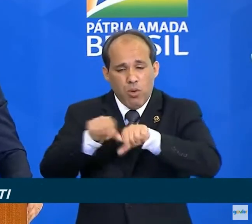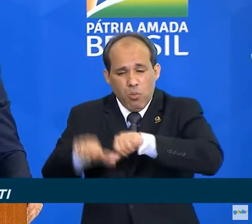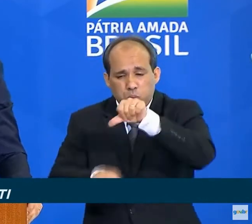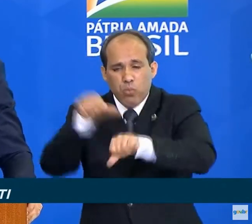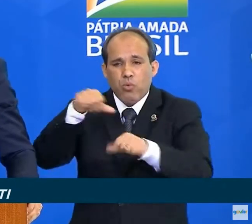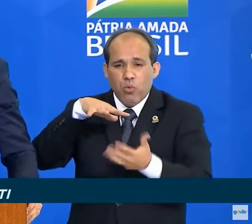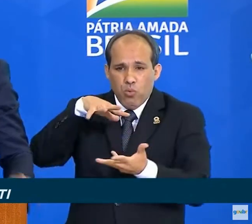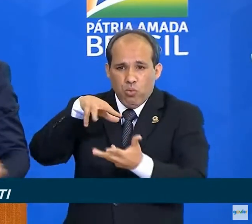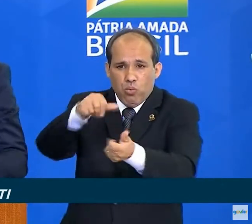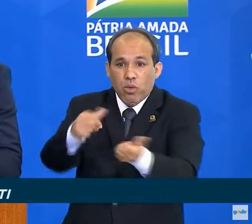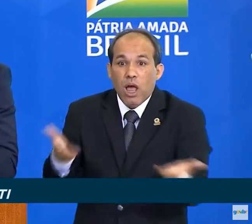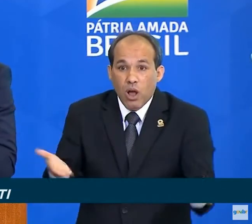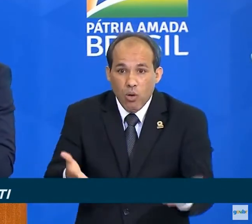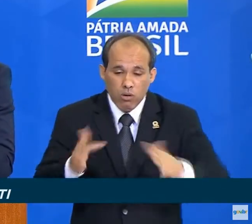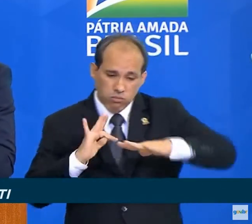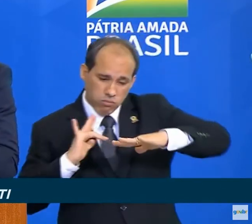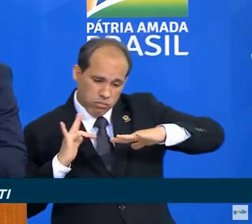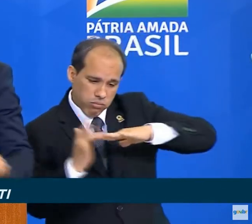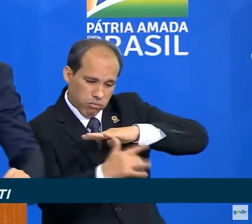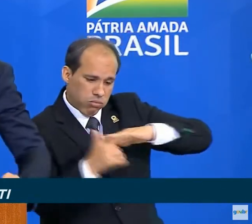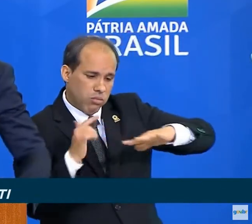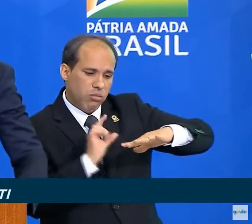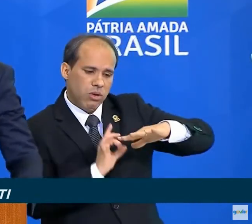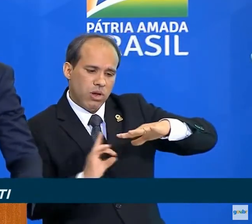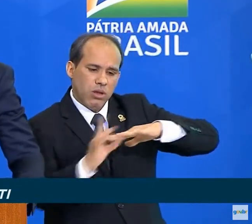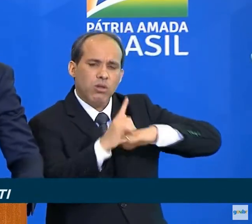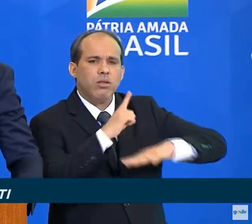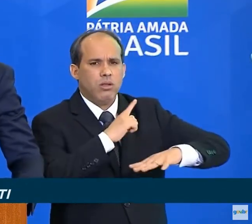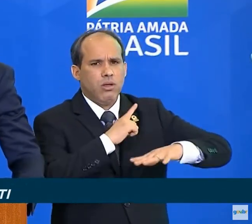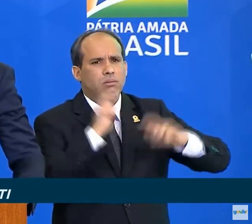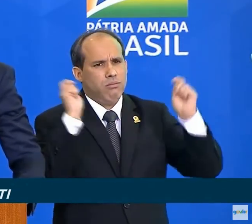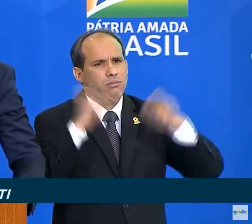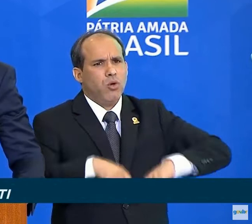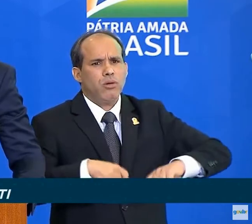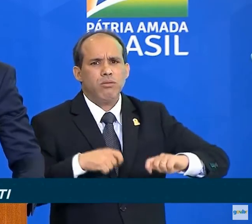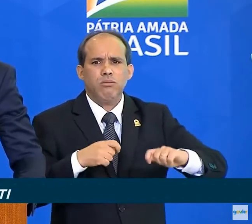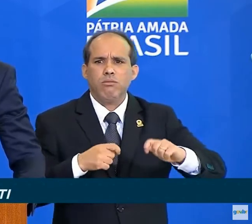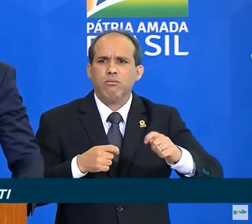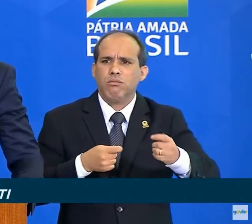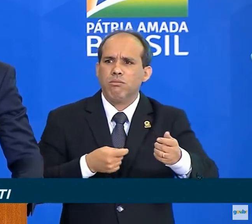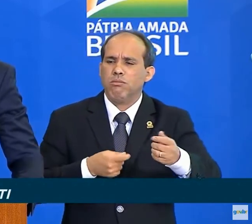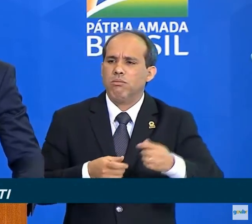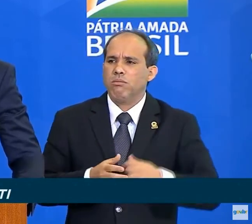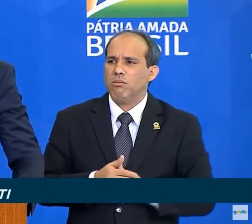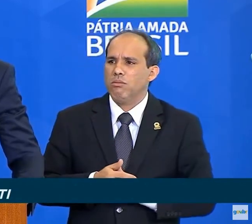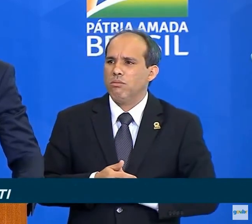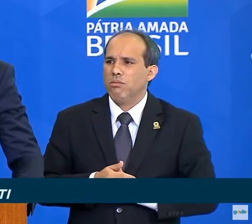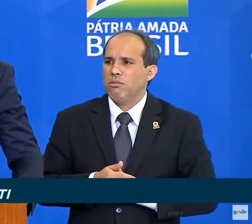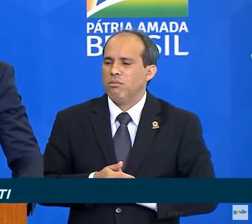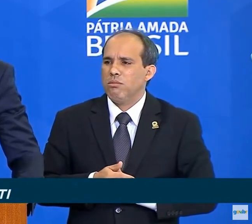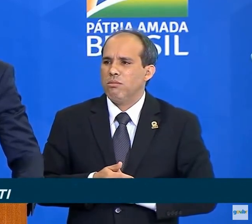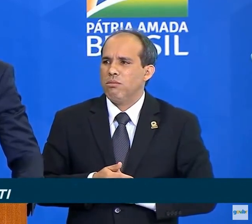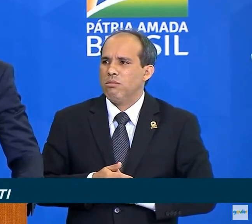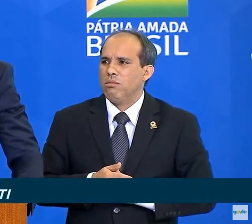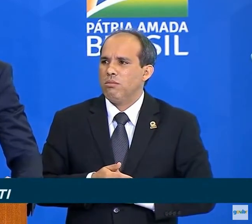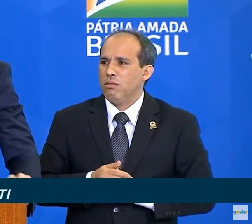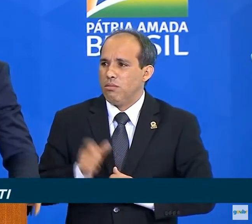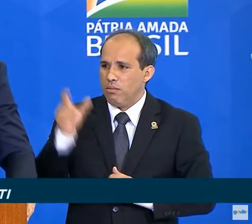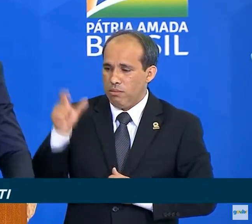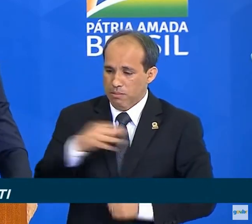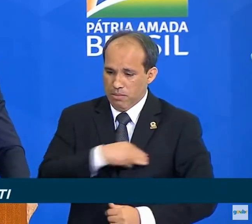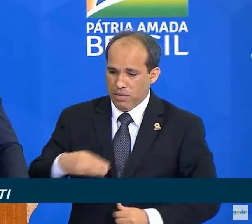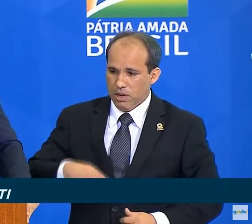as redes sociais são grandes e largas avenidas, ministro Paulo Guedes, que, em um piscar de olhos,